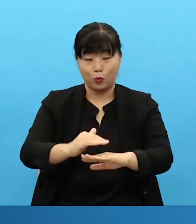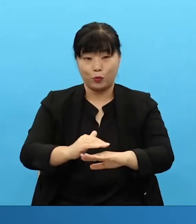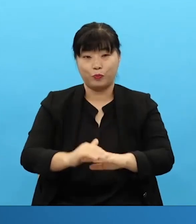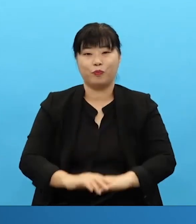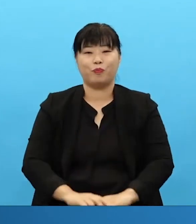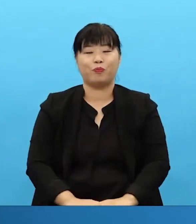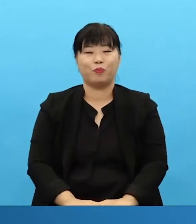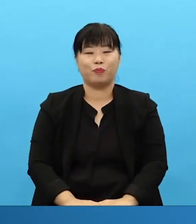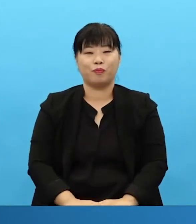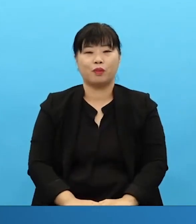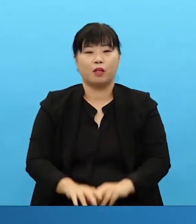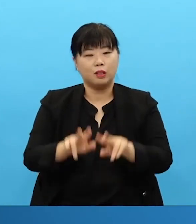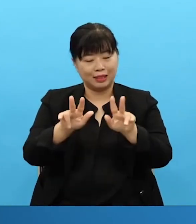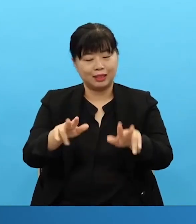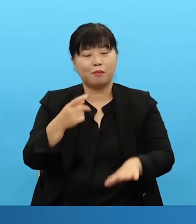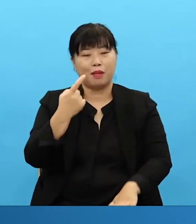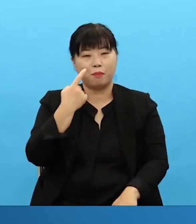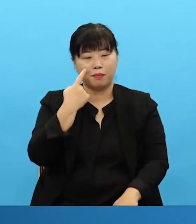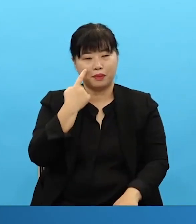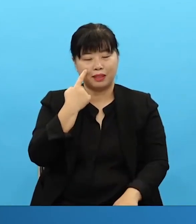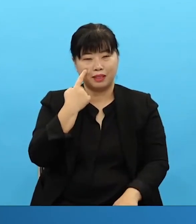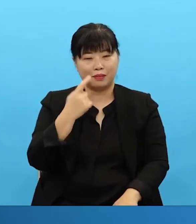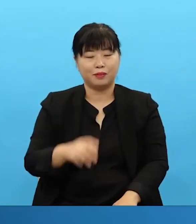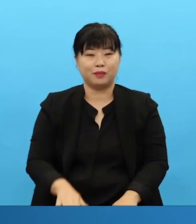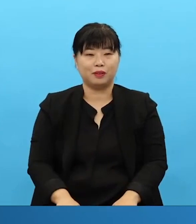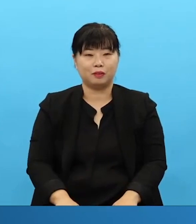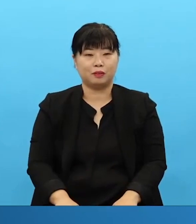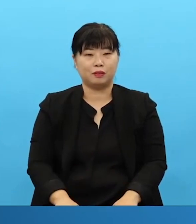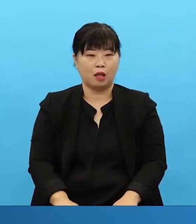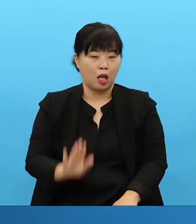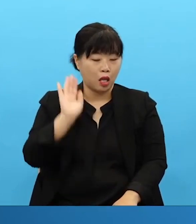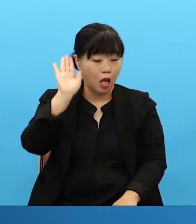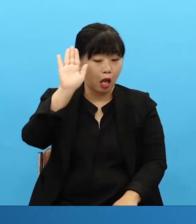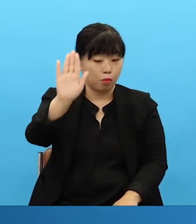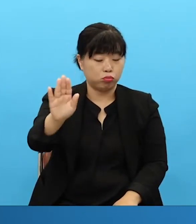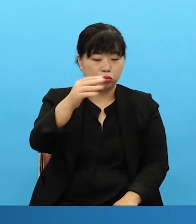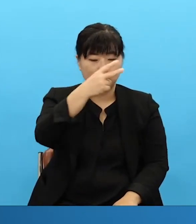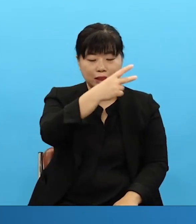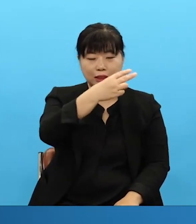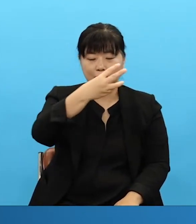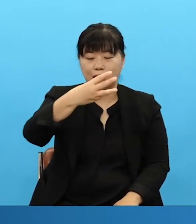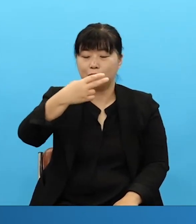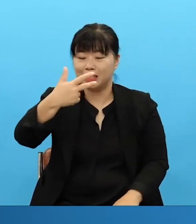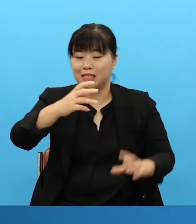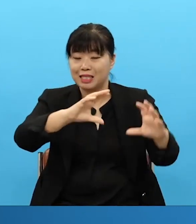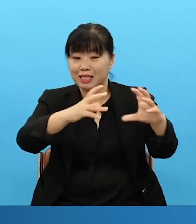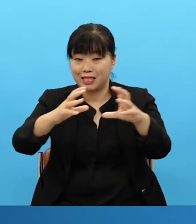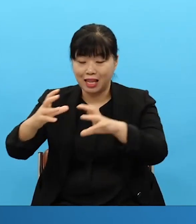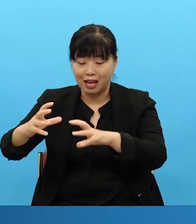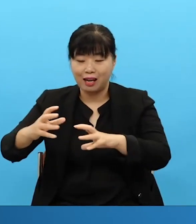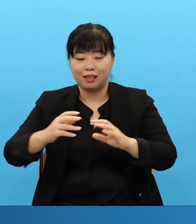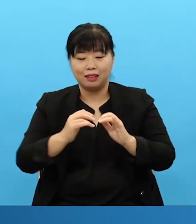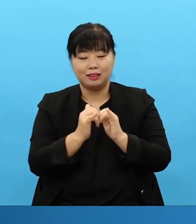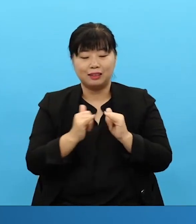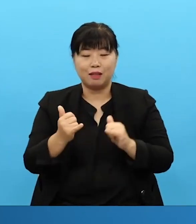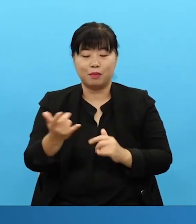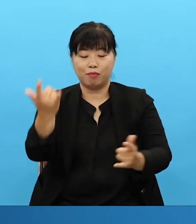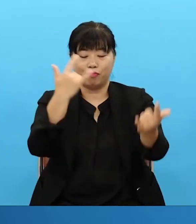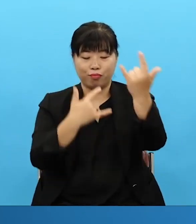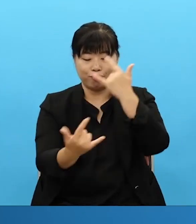이제는 하셔야 됩니다. 그래야 앞으로 2, 3, 7 나라가 하나님 오면요 그들을 살려야 되는데 우리 한국에 큰 문들이